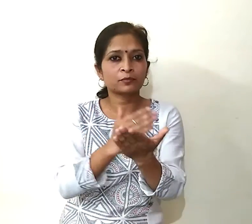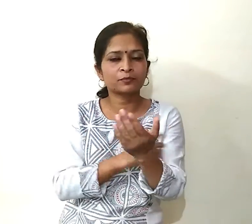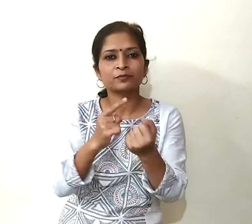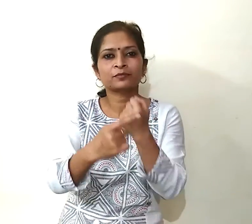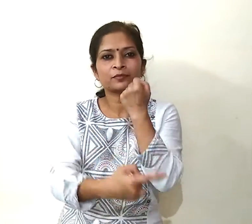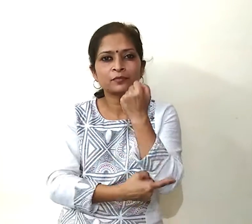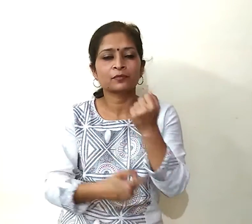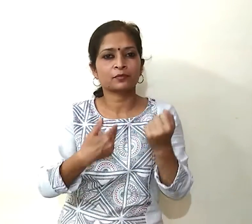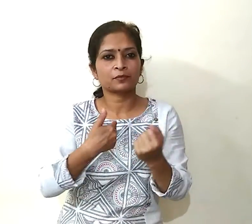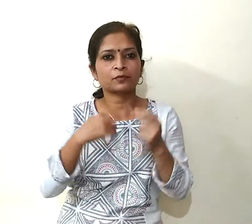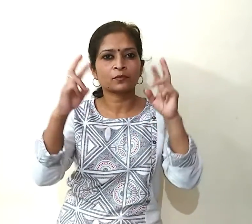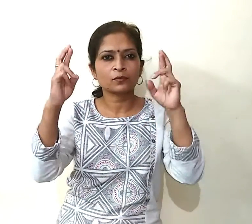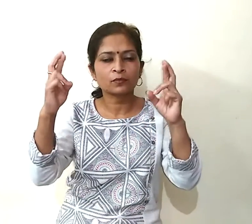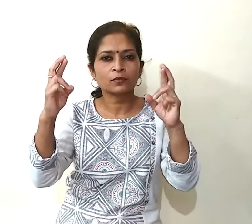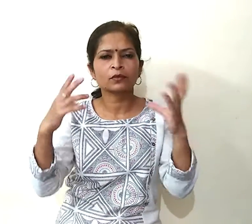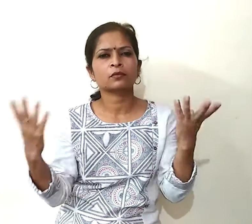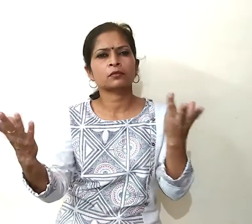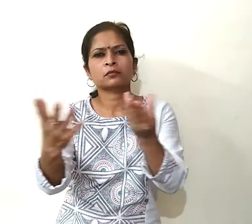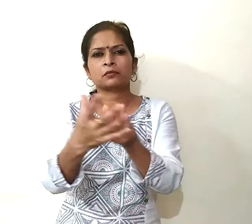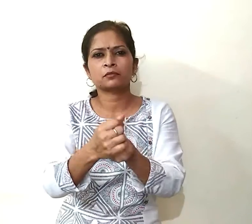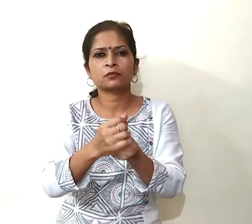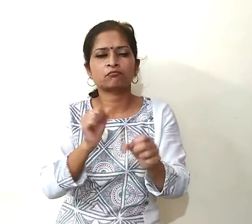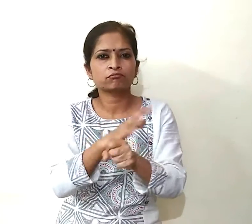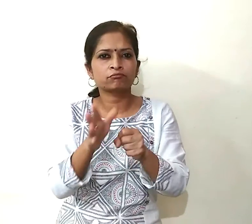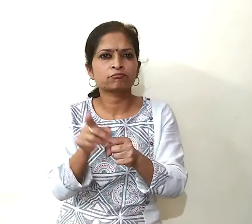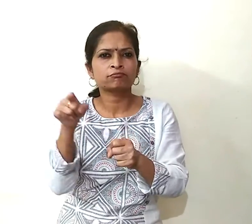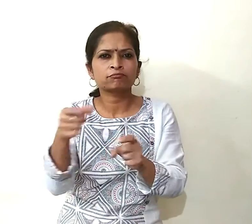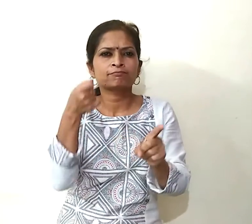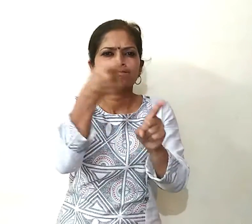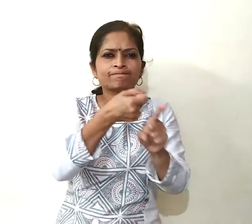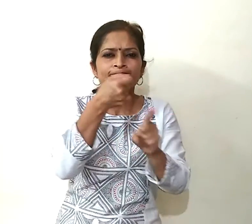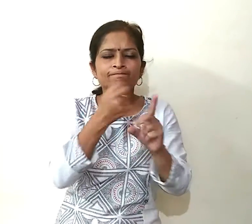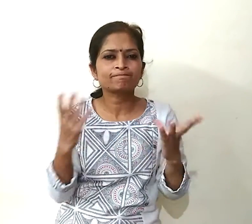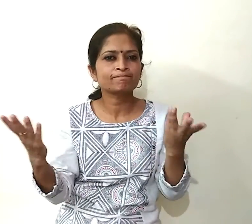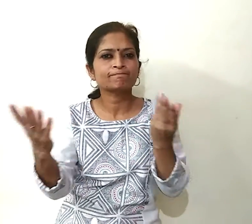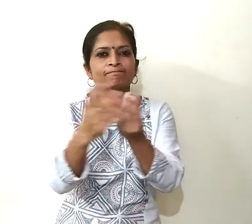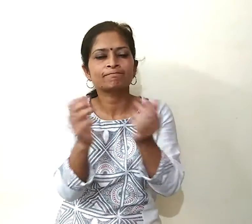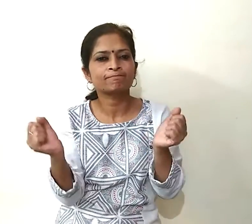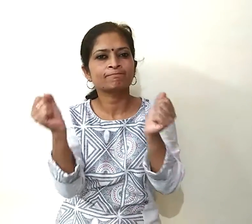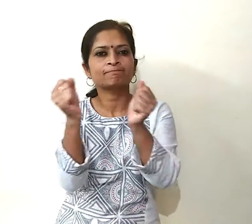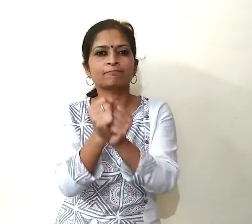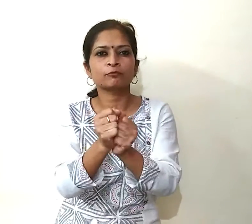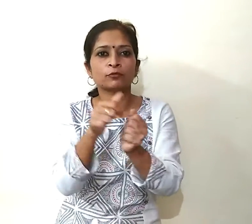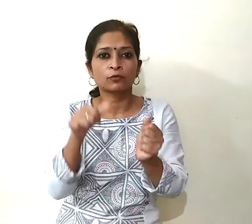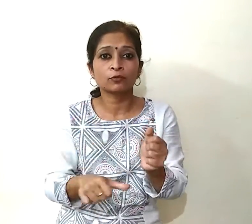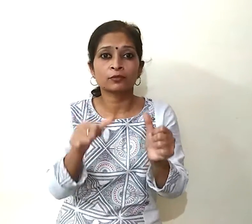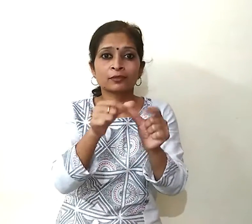में आशा करती हूं कि हम सब इस कौरोना के खिलाफ लडाई में एक जट होंगे और आरोग यसे तू आप